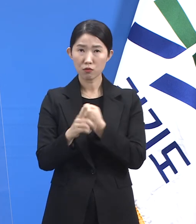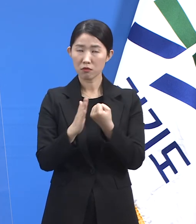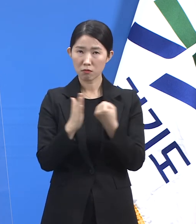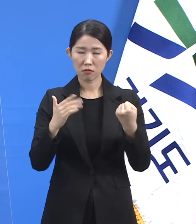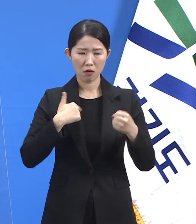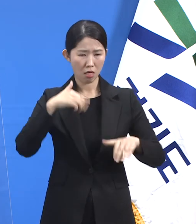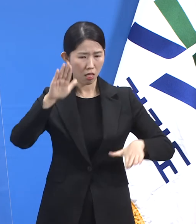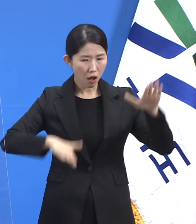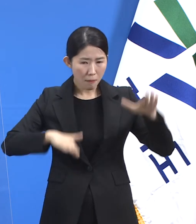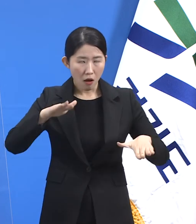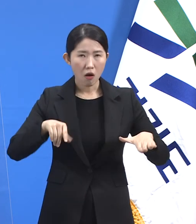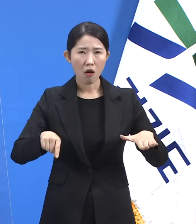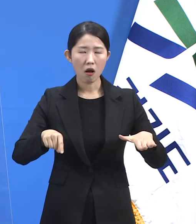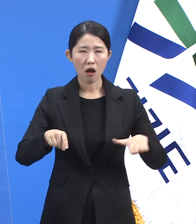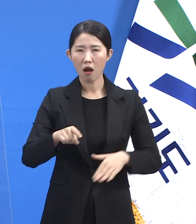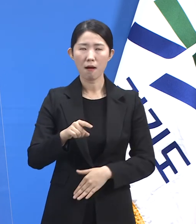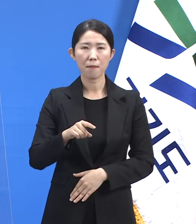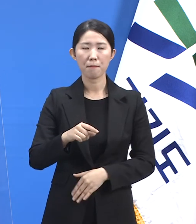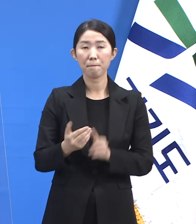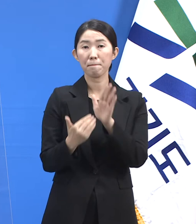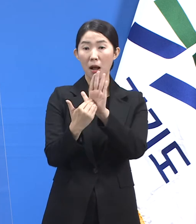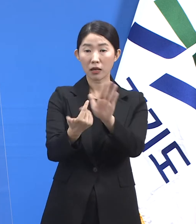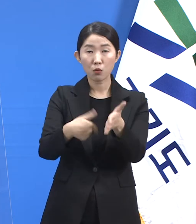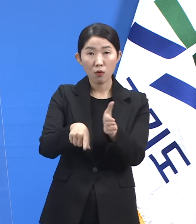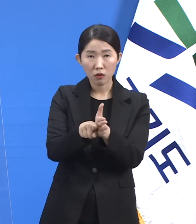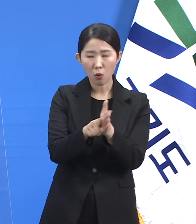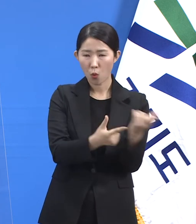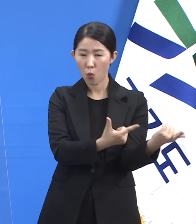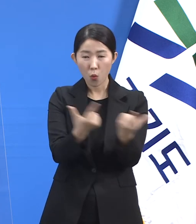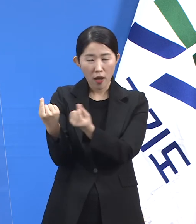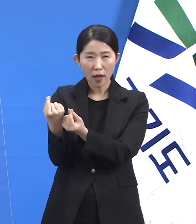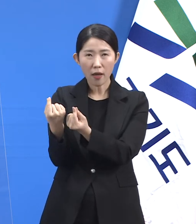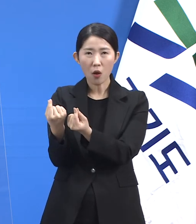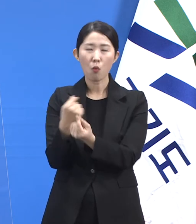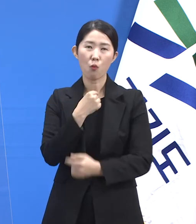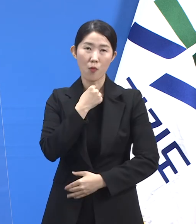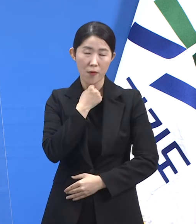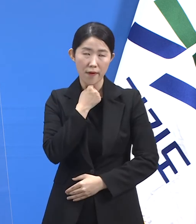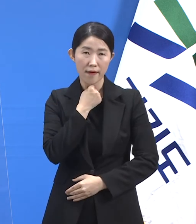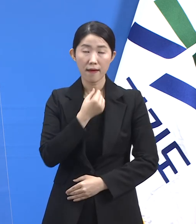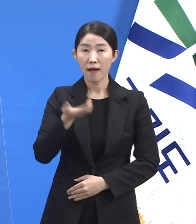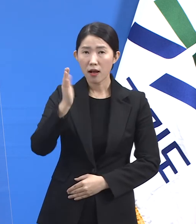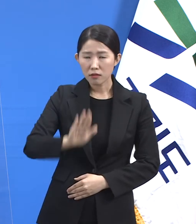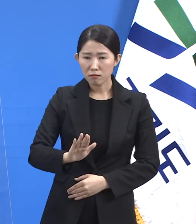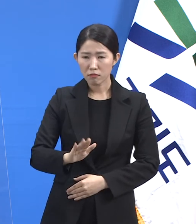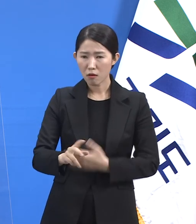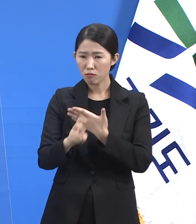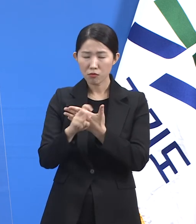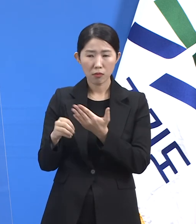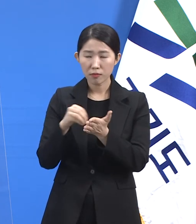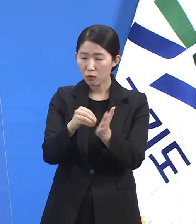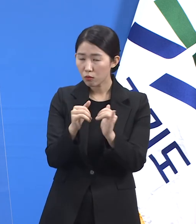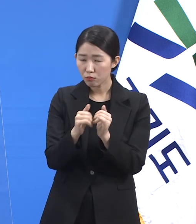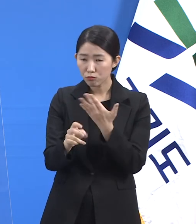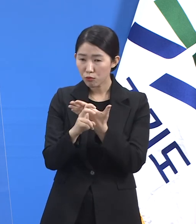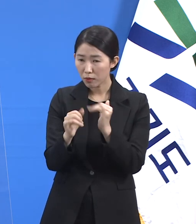도의 계획은 대상자 숫자를 미리 가늠하기 어려웠던 한계도 있었습니다.